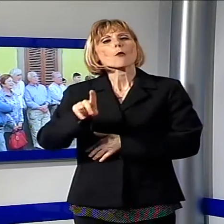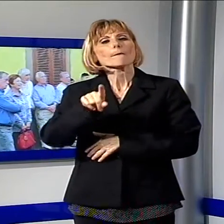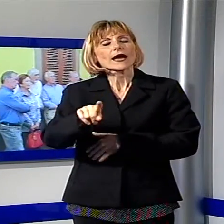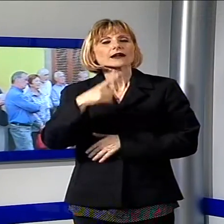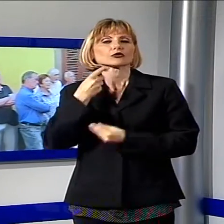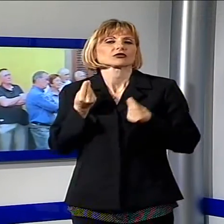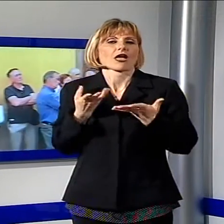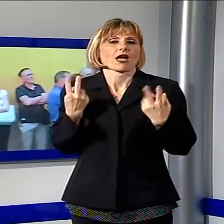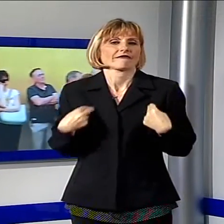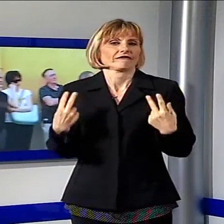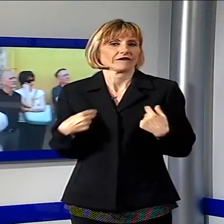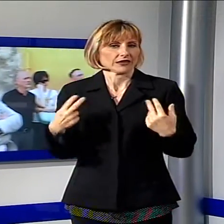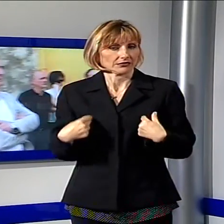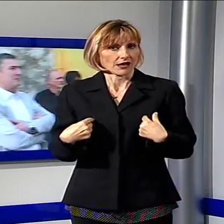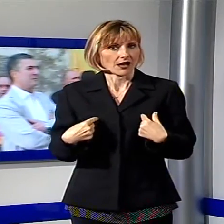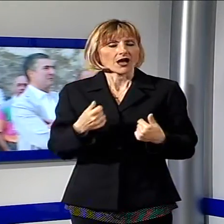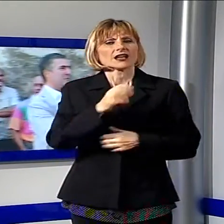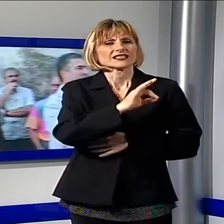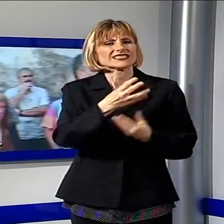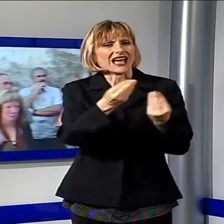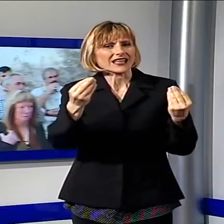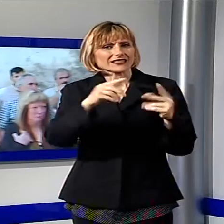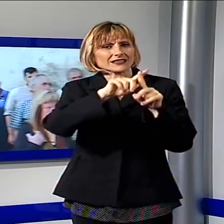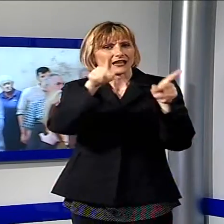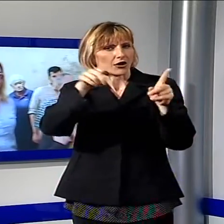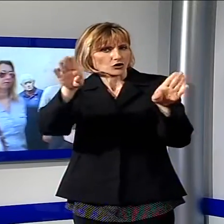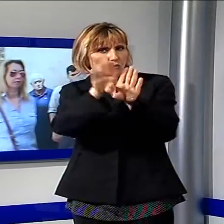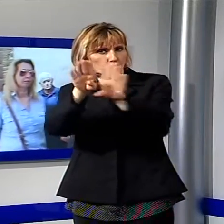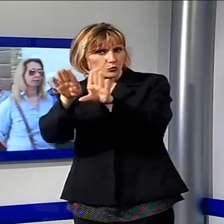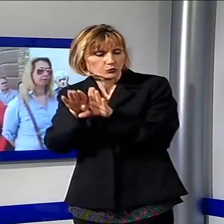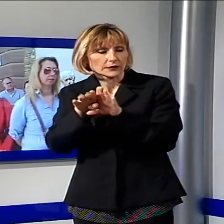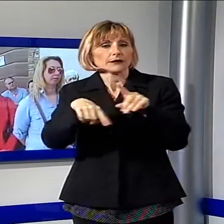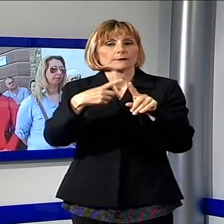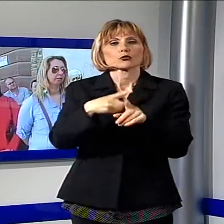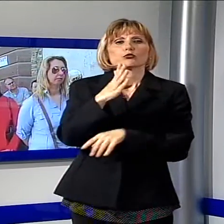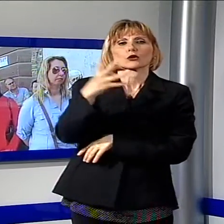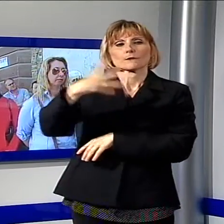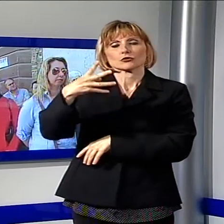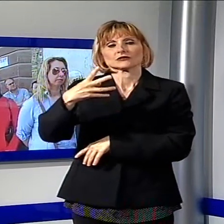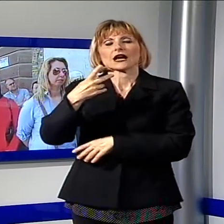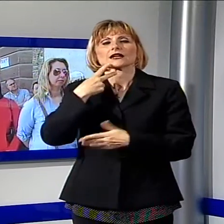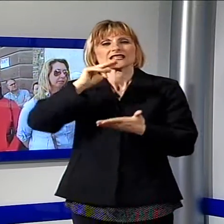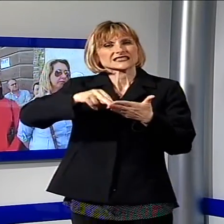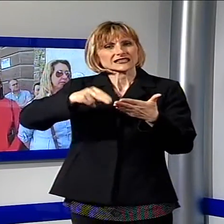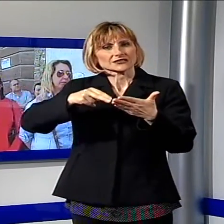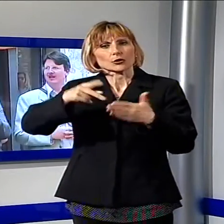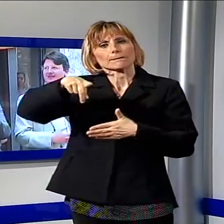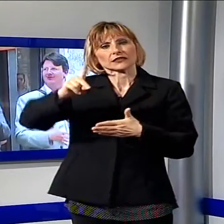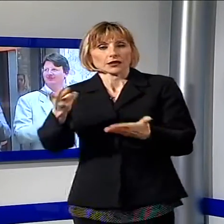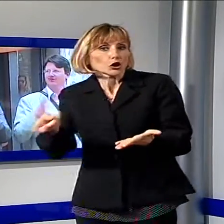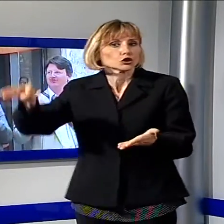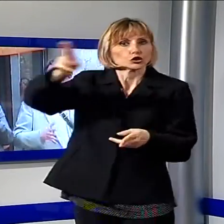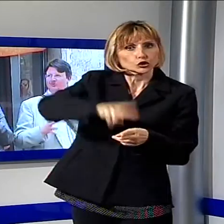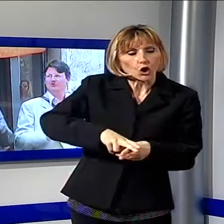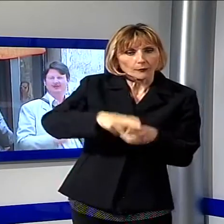i battenti diverse attività commerciali. Inoltre a Borgo Ammozzano sono raddoppiati gli iscritti al PD e come prima iniziativa sarà attivato il